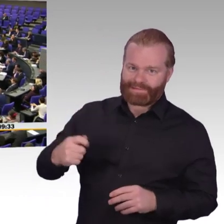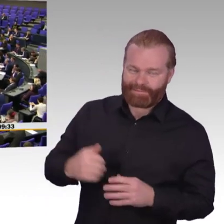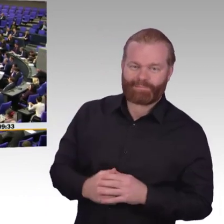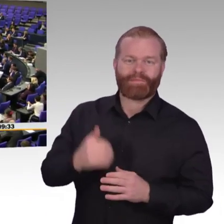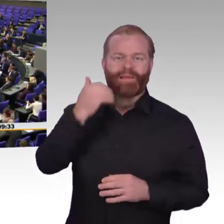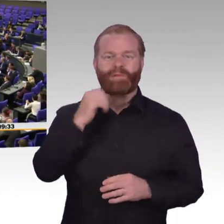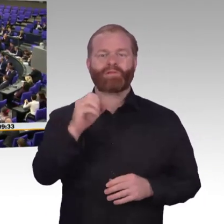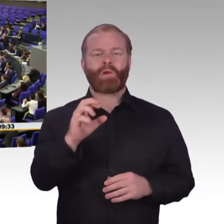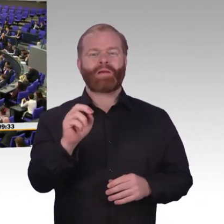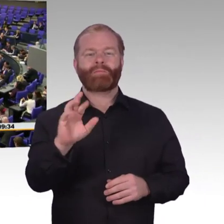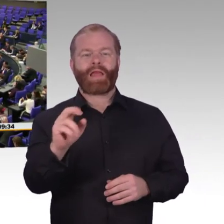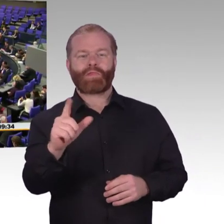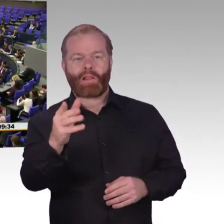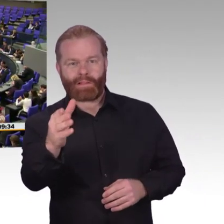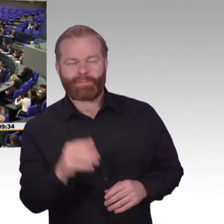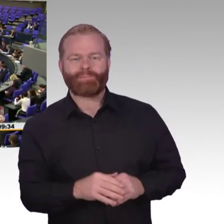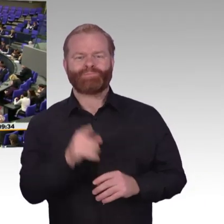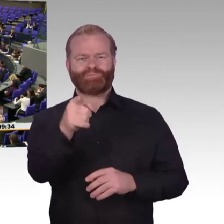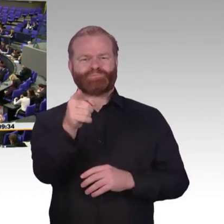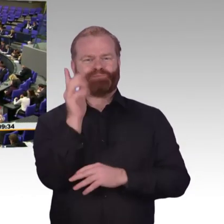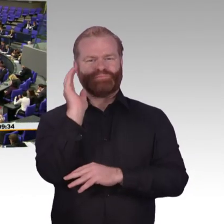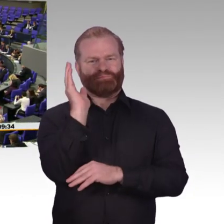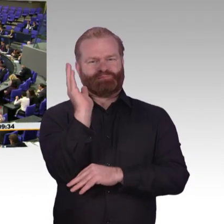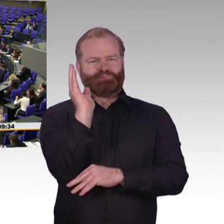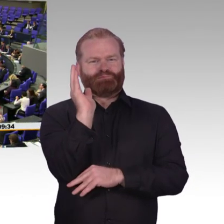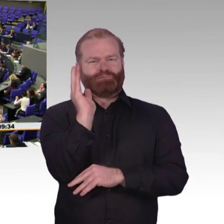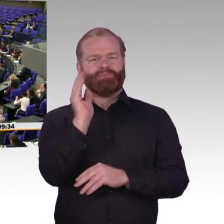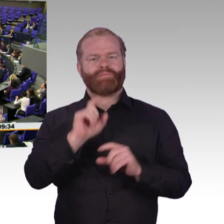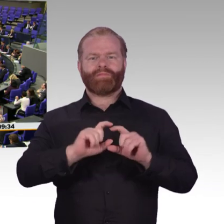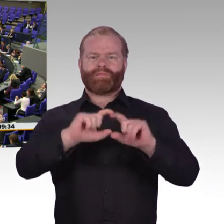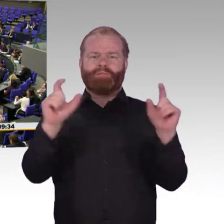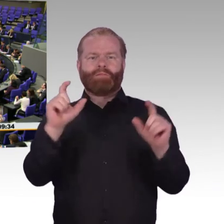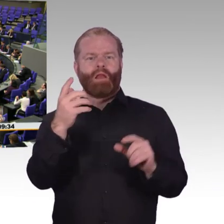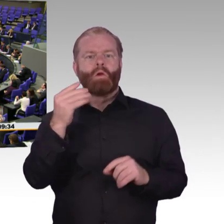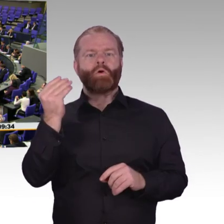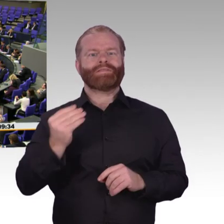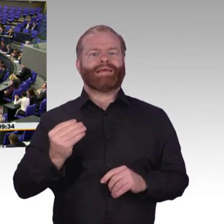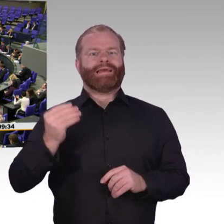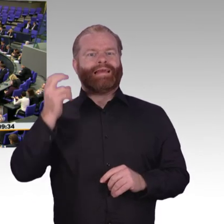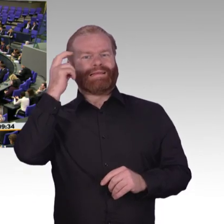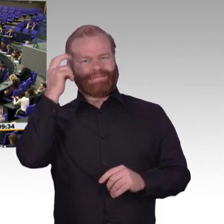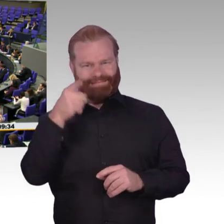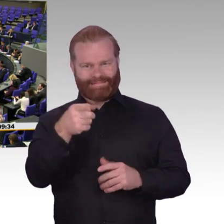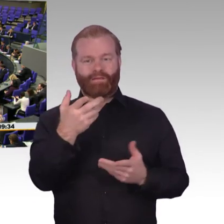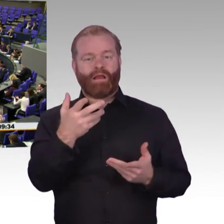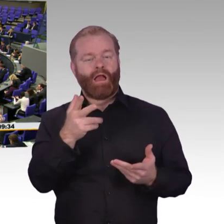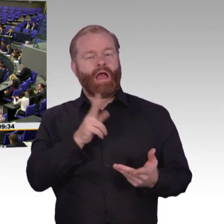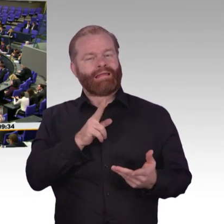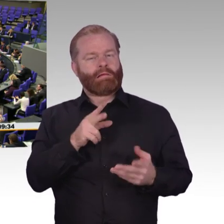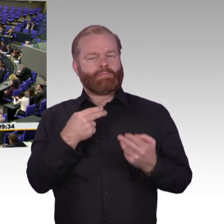Doro Bär, ich hätte heute gerne was gehört zum Thema. Das heißt nämlich Umsetzungsstrategie für die Digitalisierung in Deutschland. Also das wäre auch mal ganz gut, wenn wir zur Sache reden, wenn wir